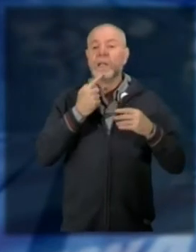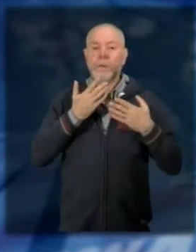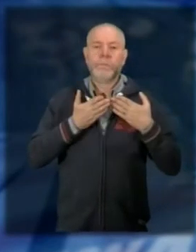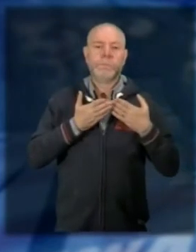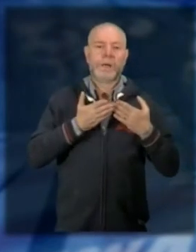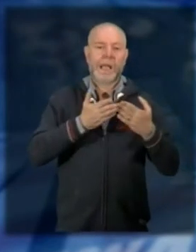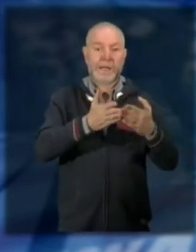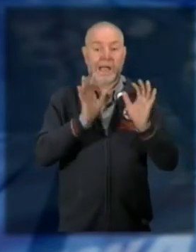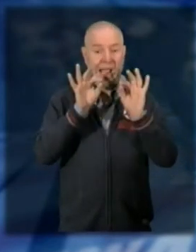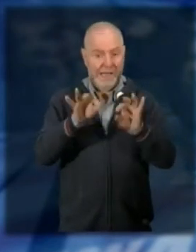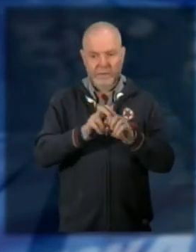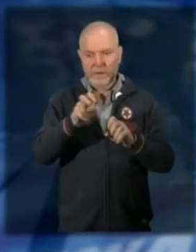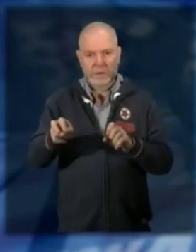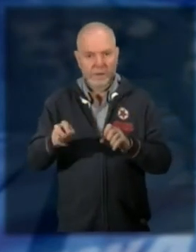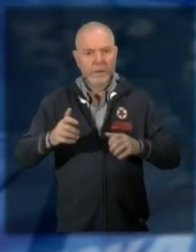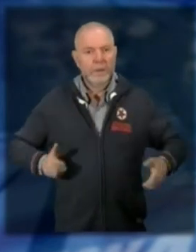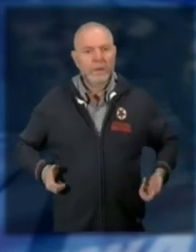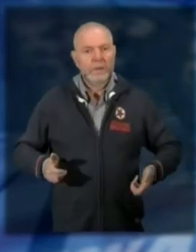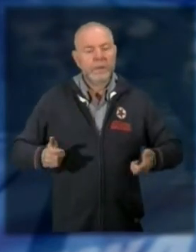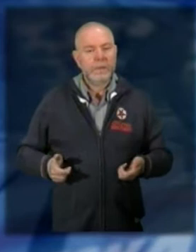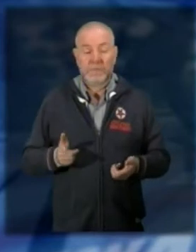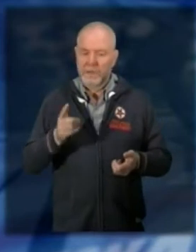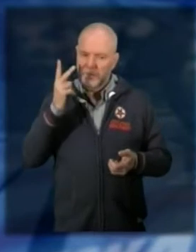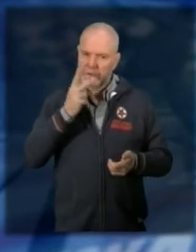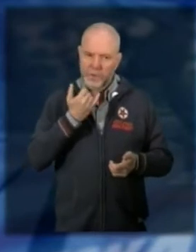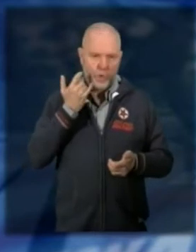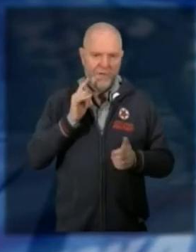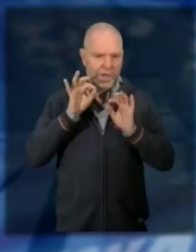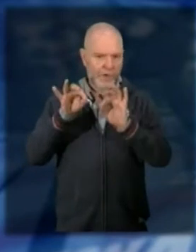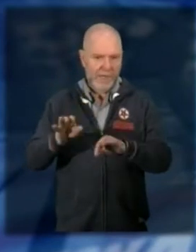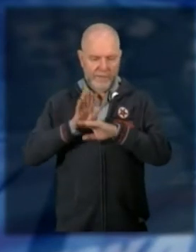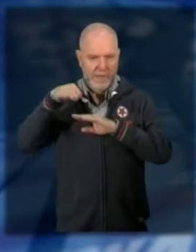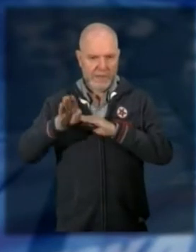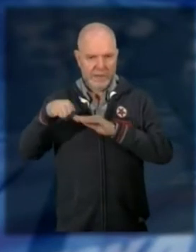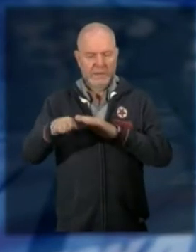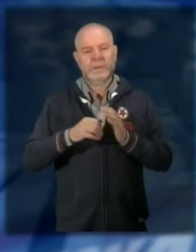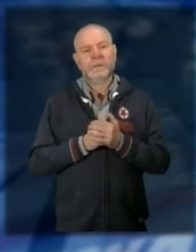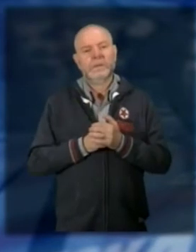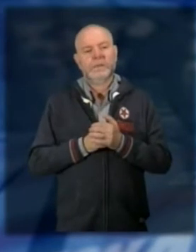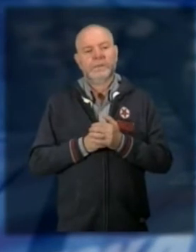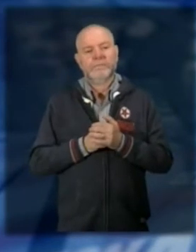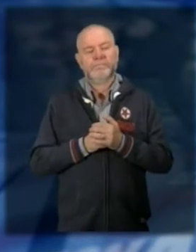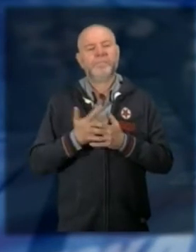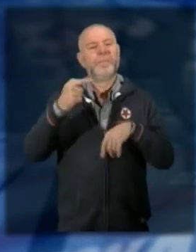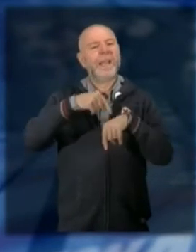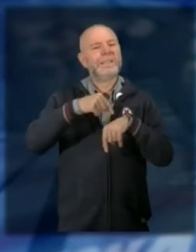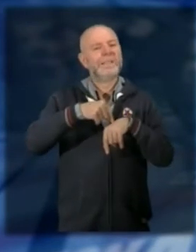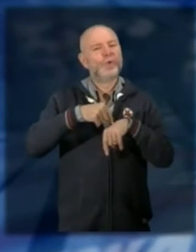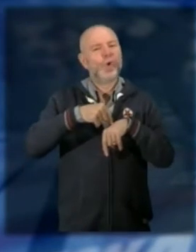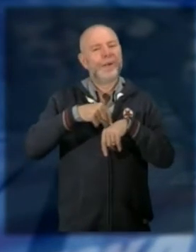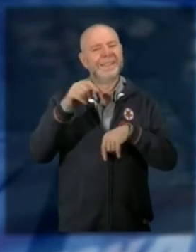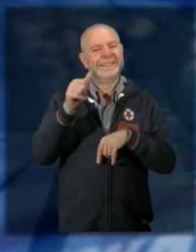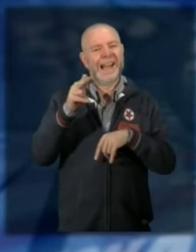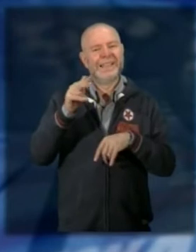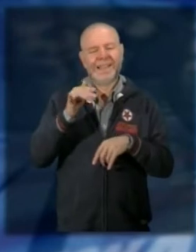arrivare in quel punto però per i disabili è decisamente problematico direi impossibile l'assessore competente in materia Stefano